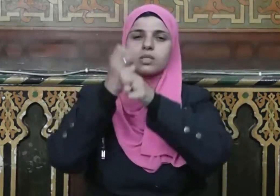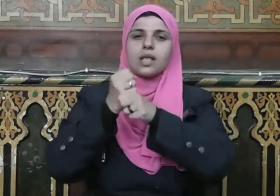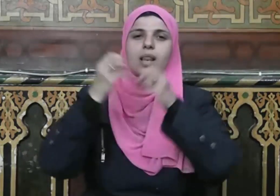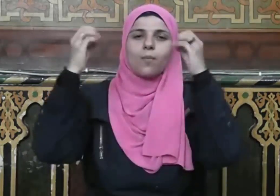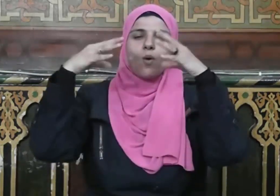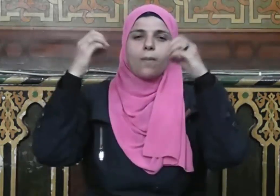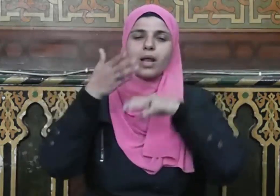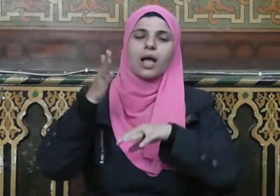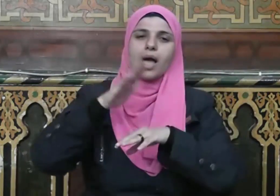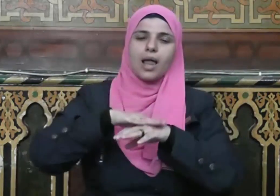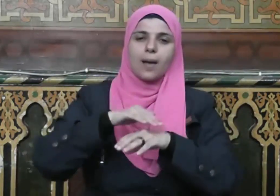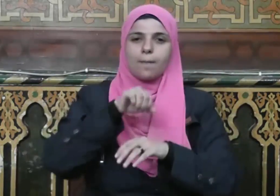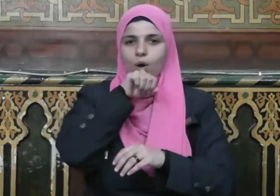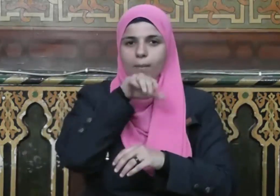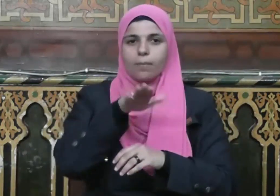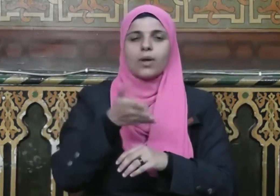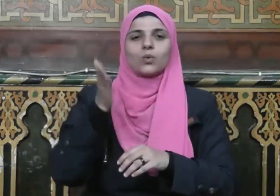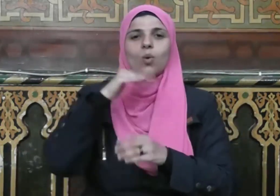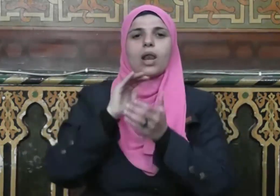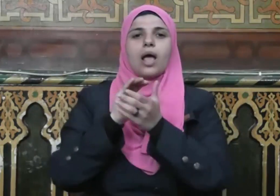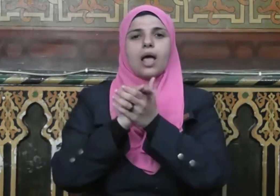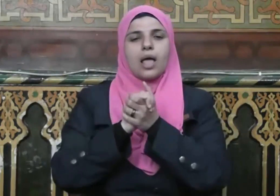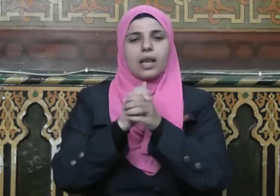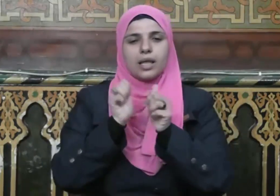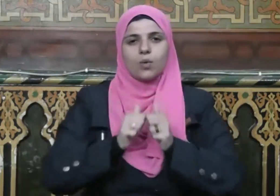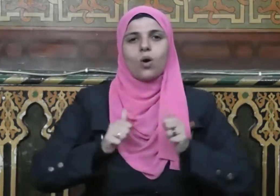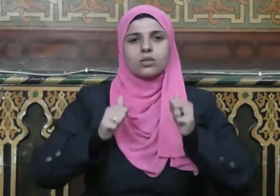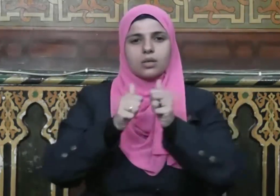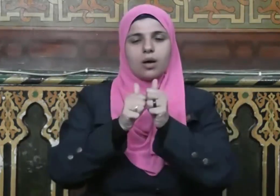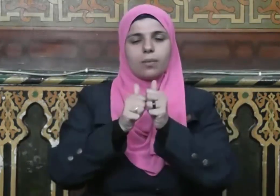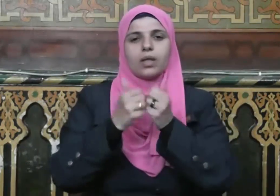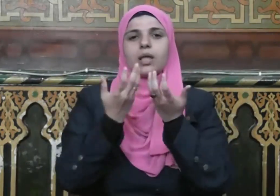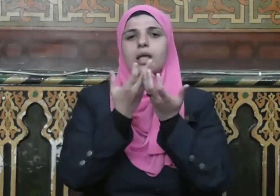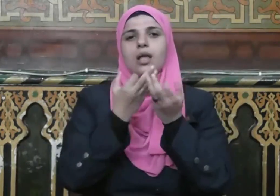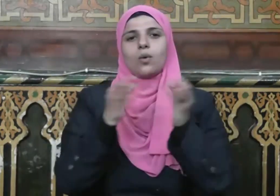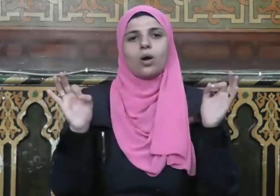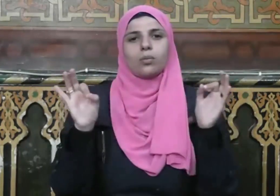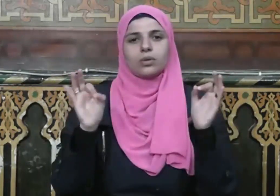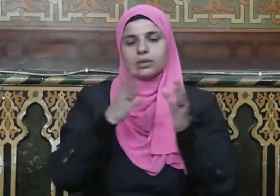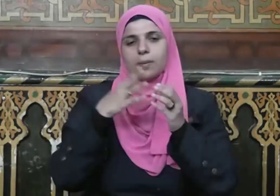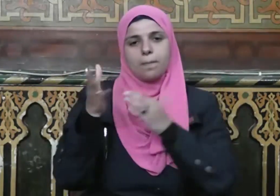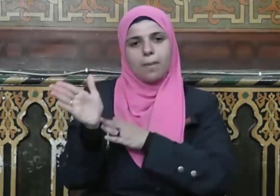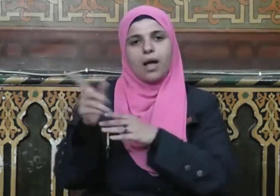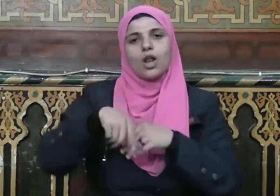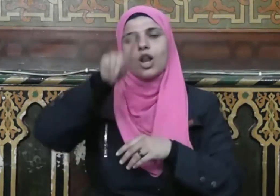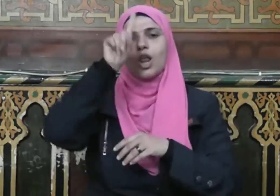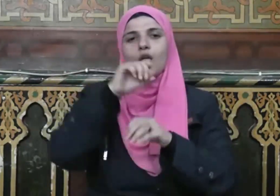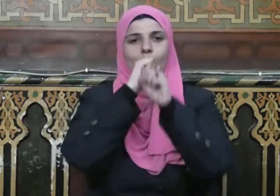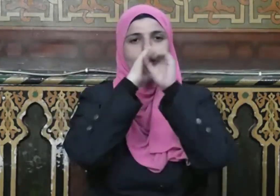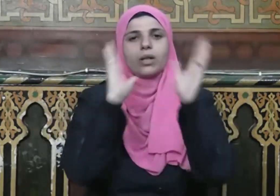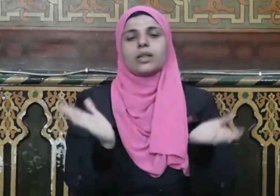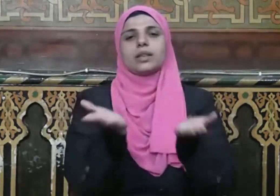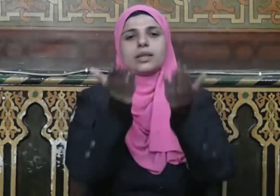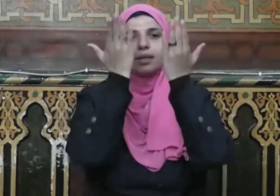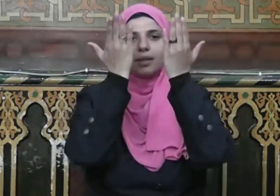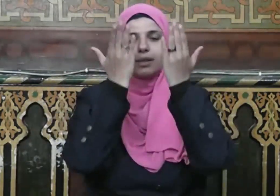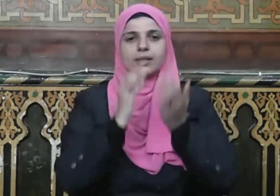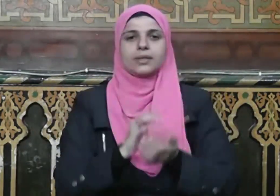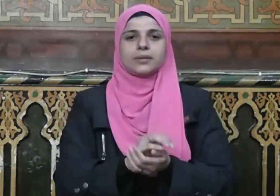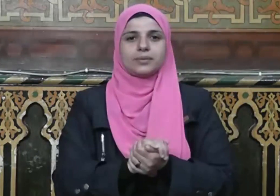وبارك عليه وعلى آله وصحبه ومن تبعهم بإحسان إلى يوم الدين